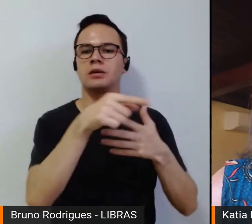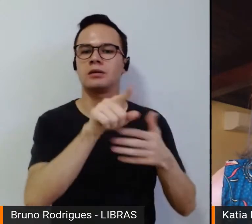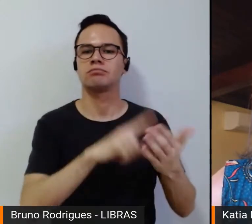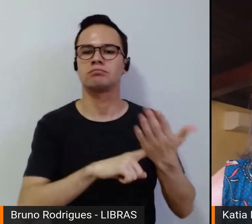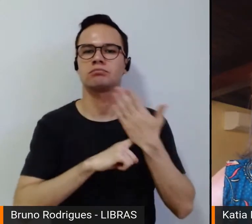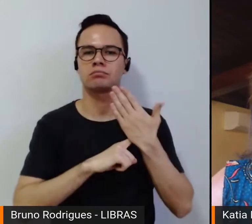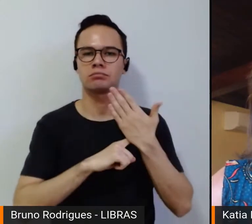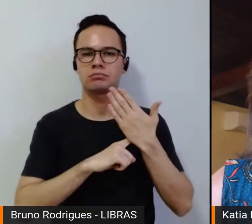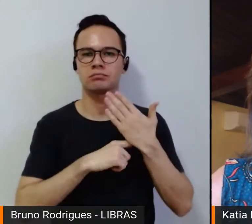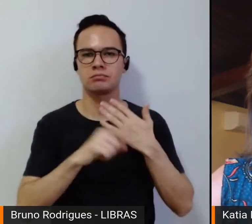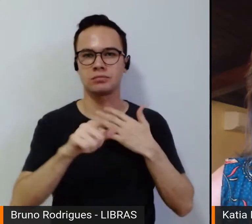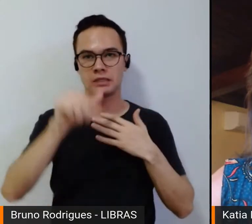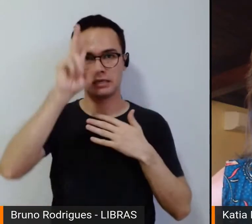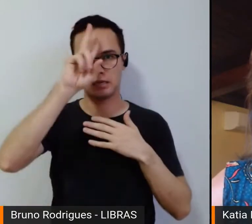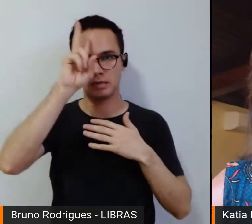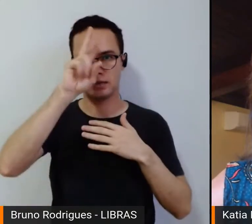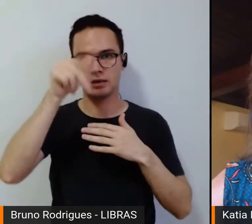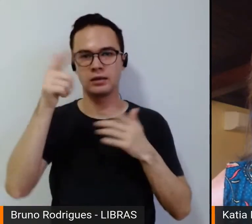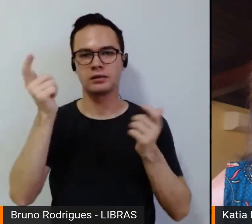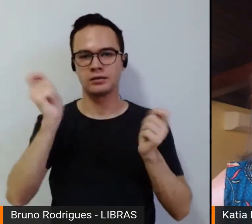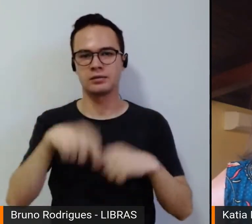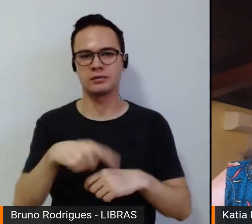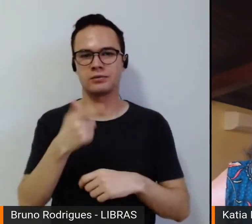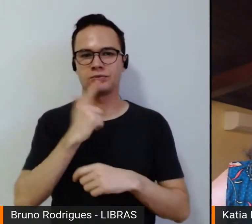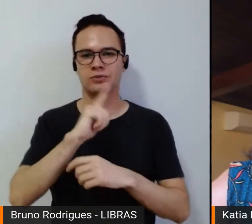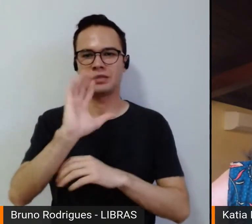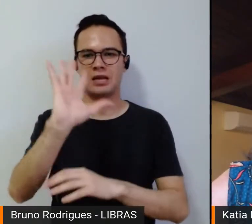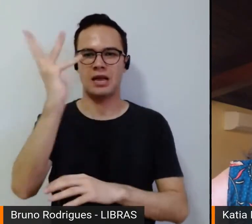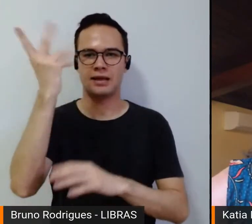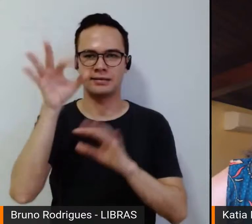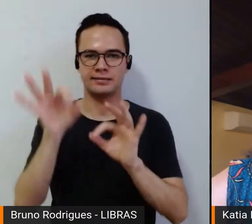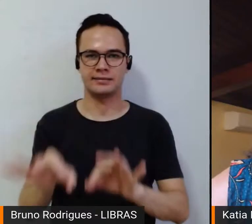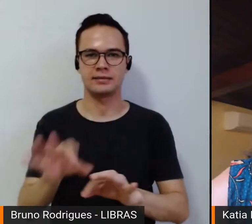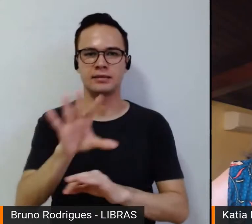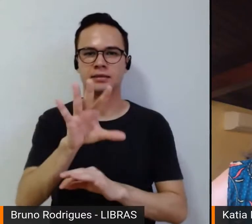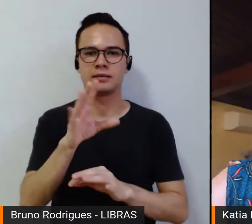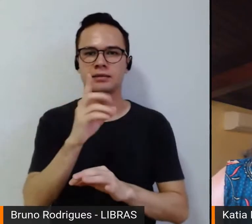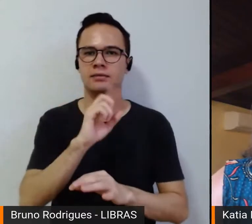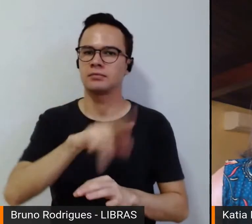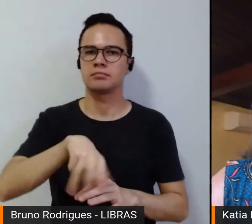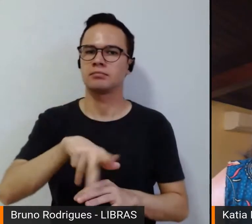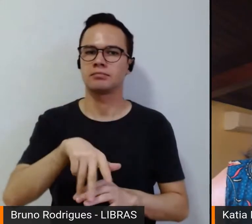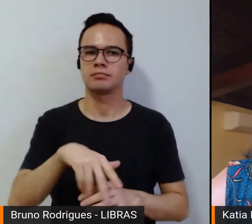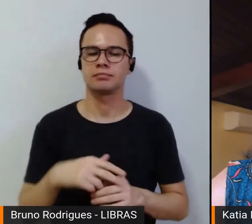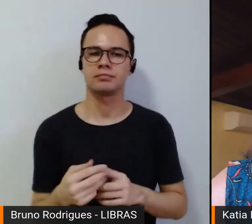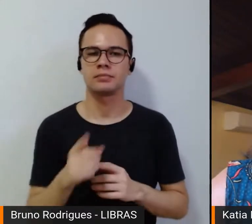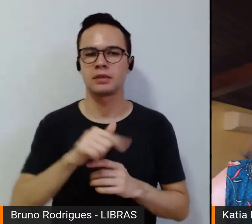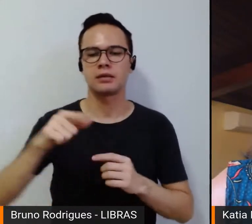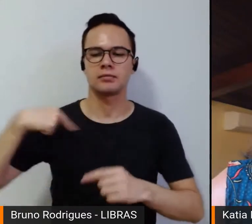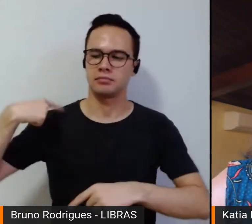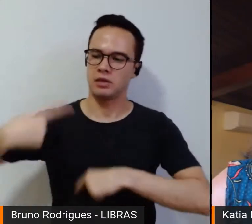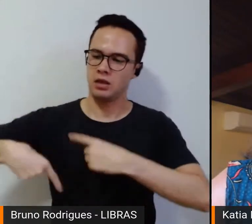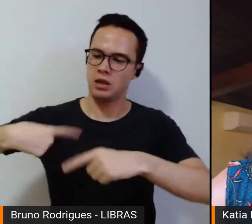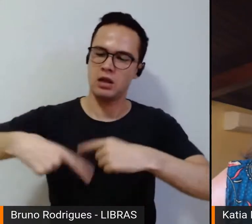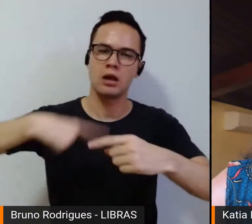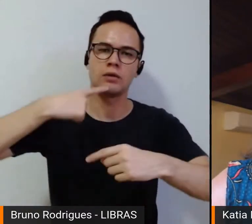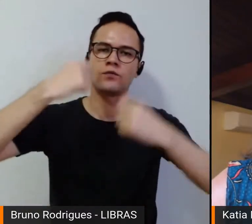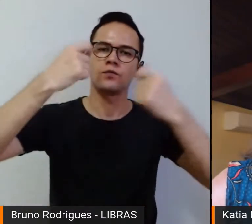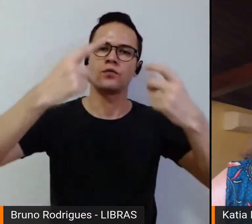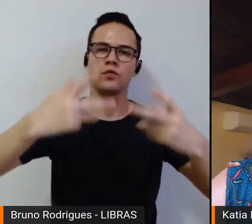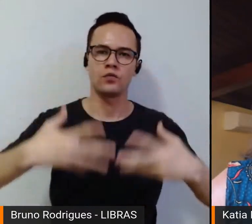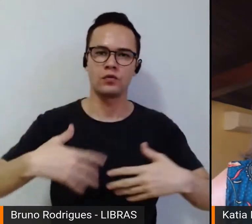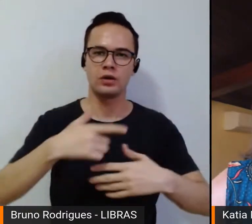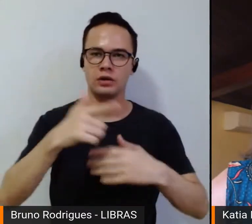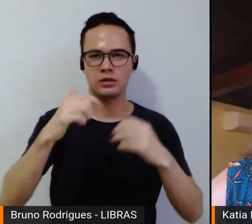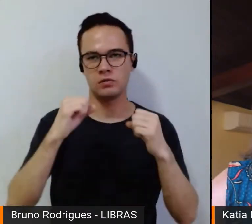para que a história efetivamente aconteça, mas não necessariamente tem a sua trajetória narrada por quem tem o